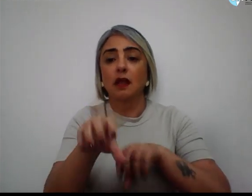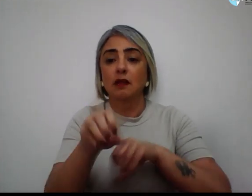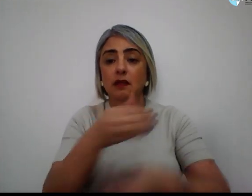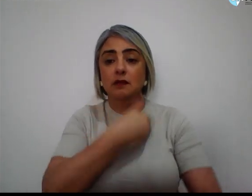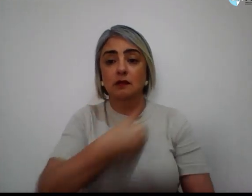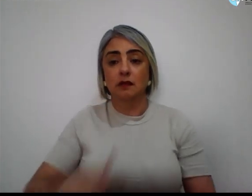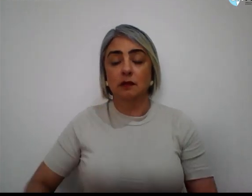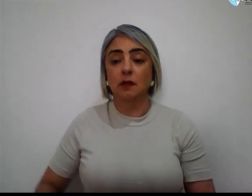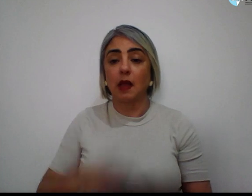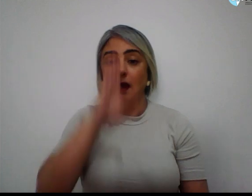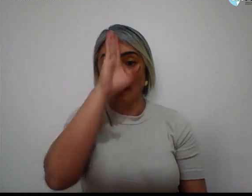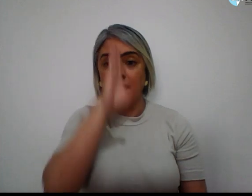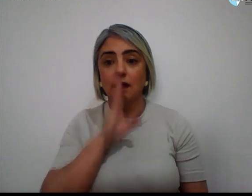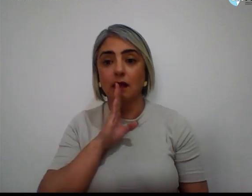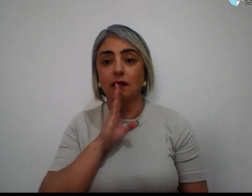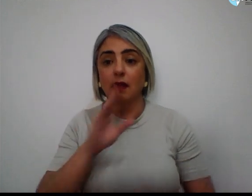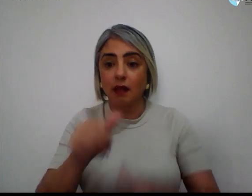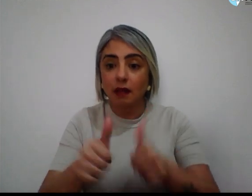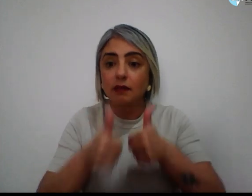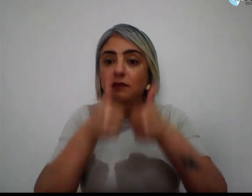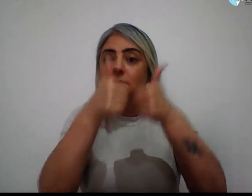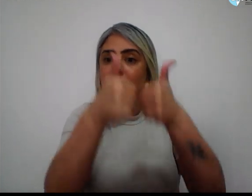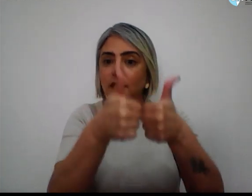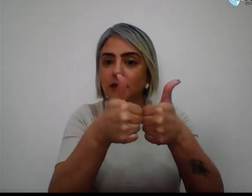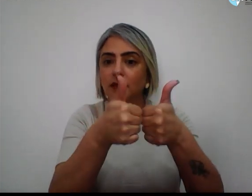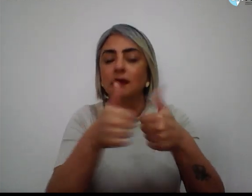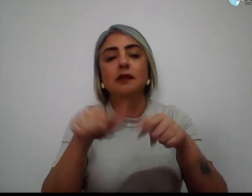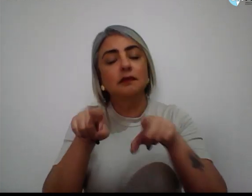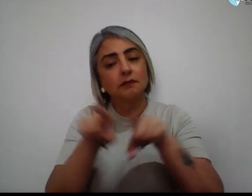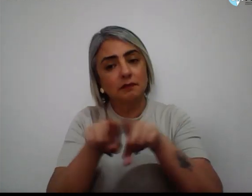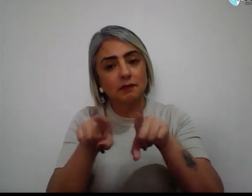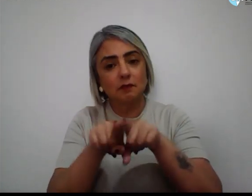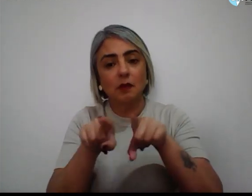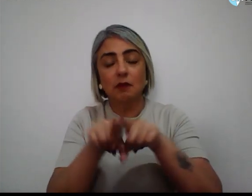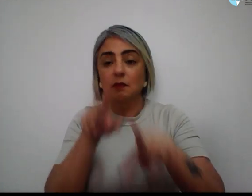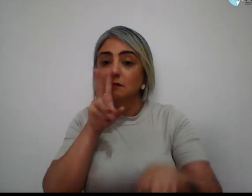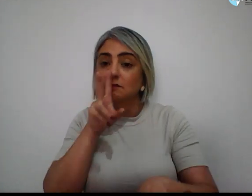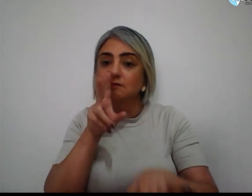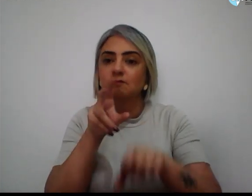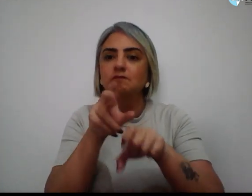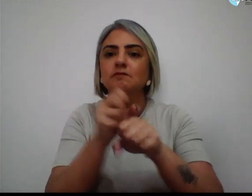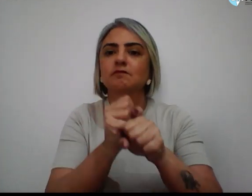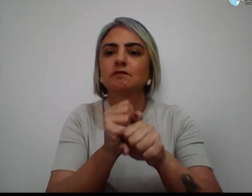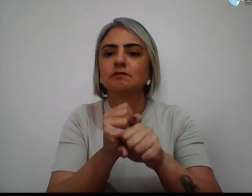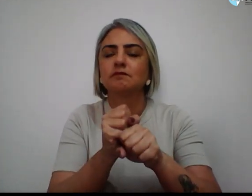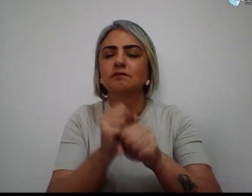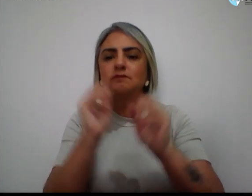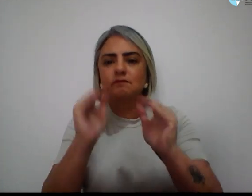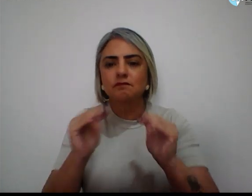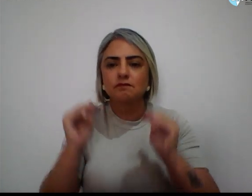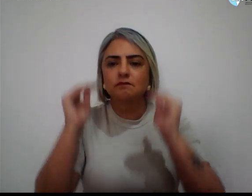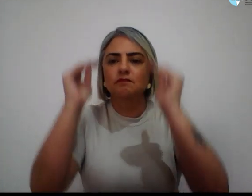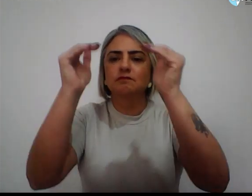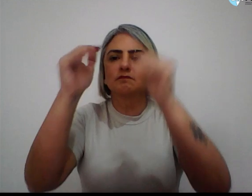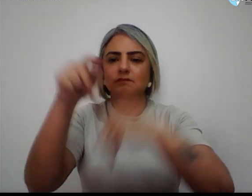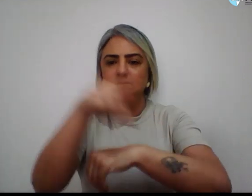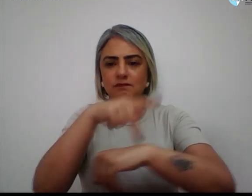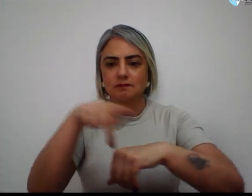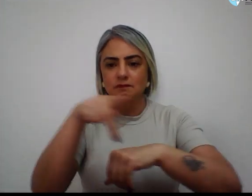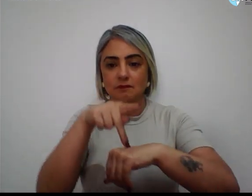gratuita e de qualidade, bem como o fortalecimento da soberania do país. O